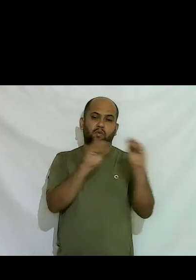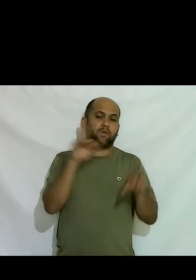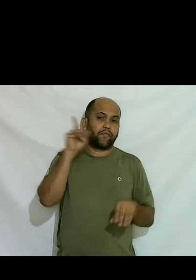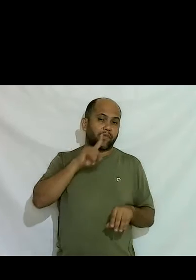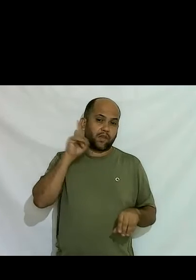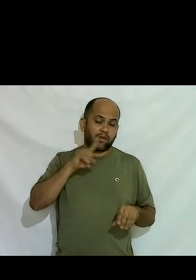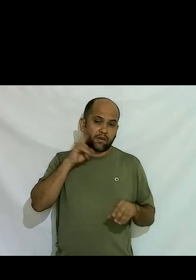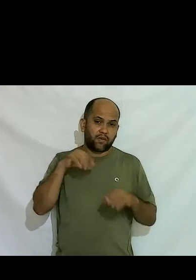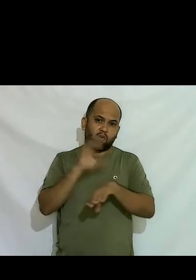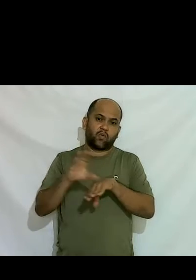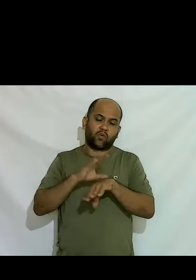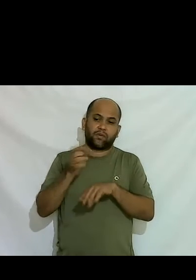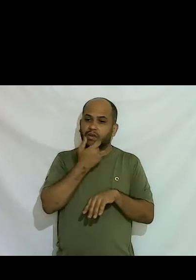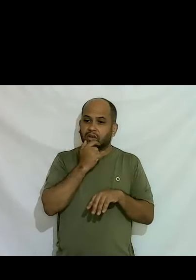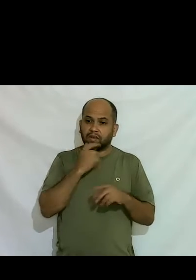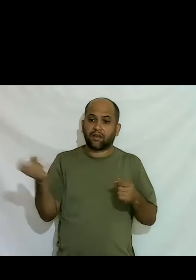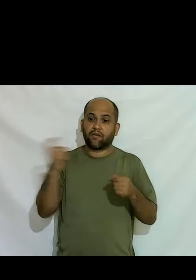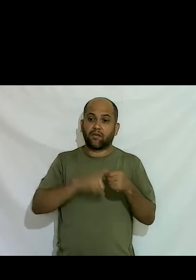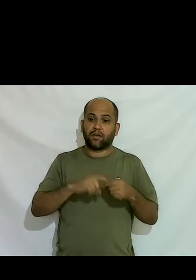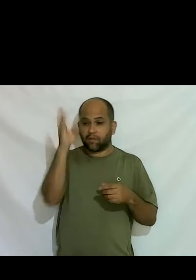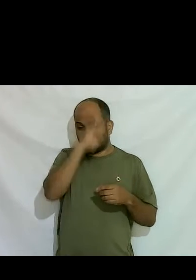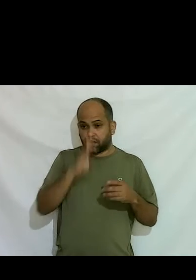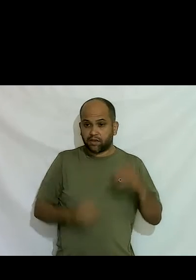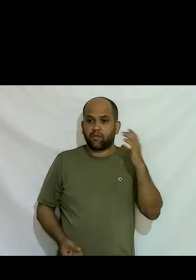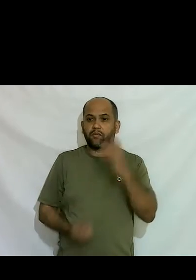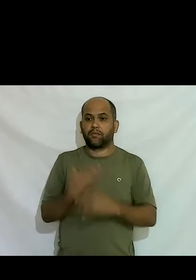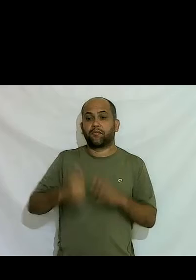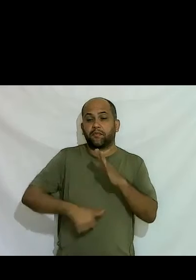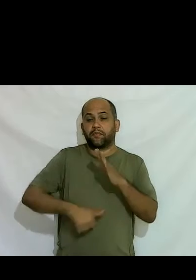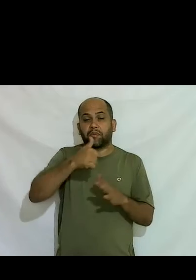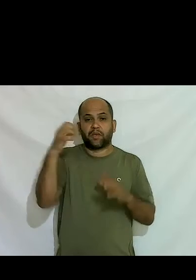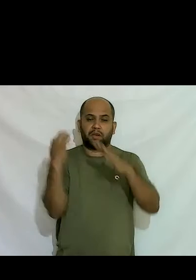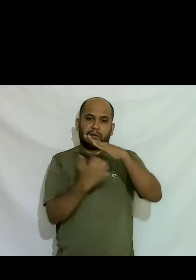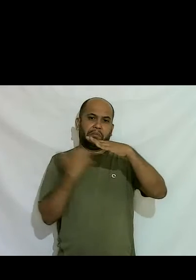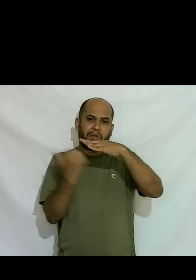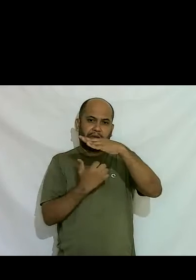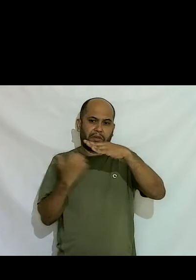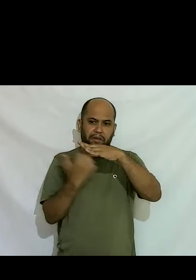o Brasil e logo em seguida montei minha primeira empresa né e